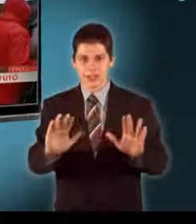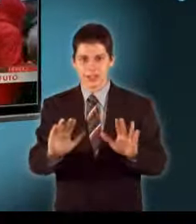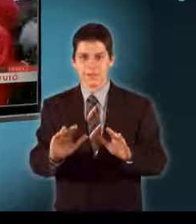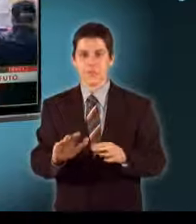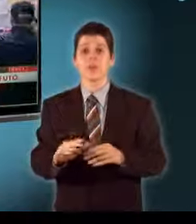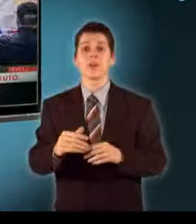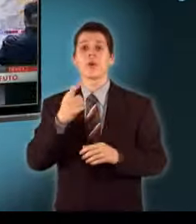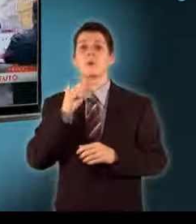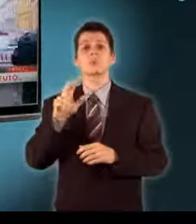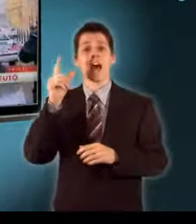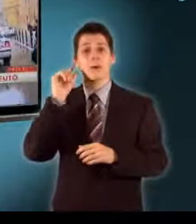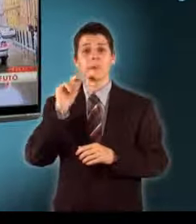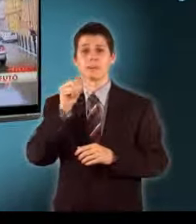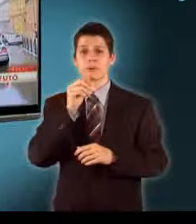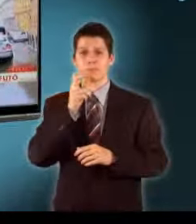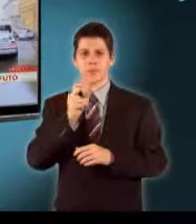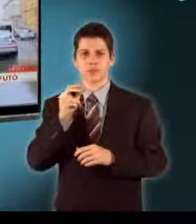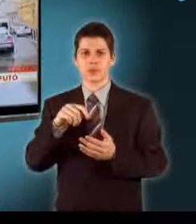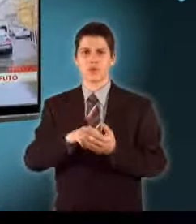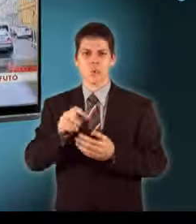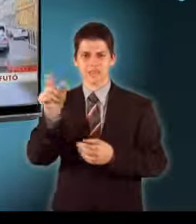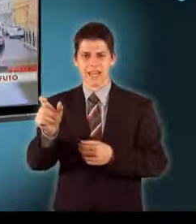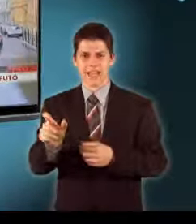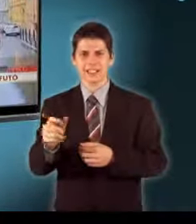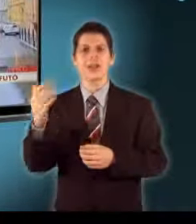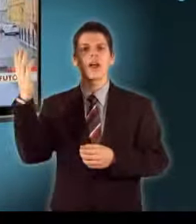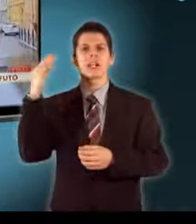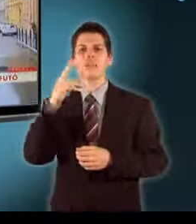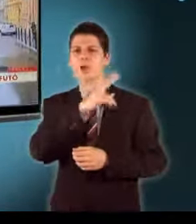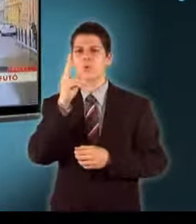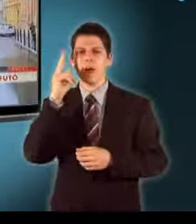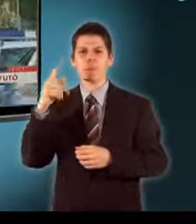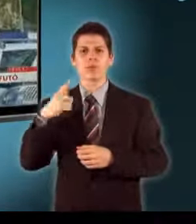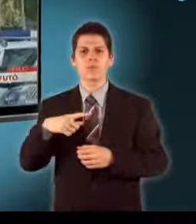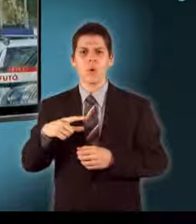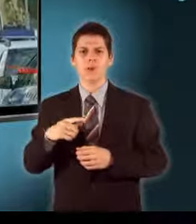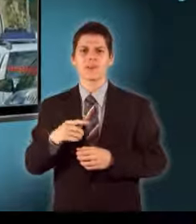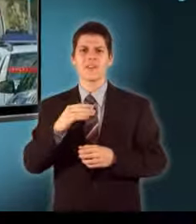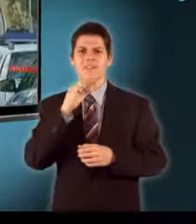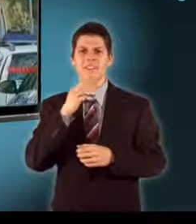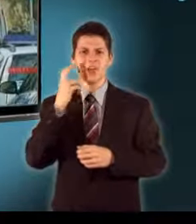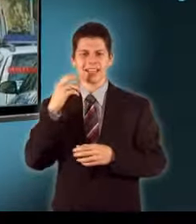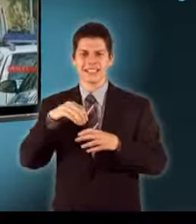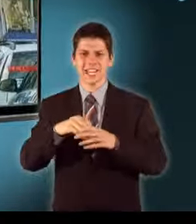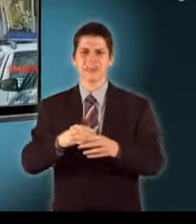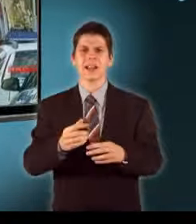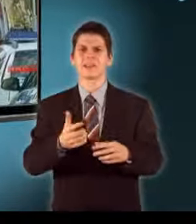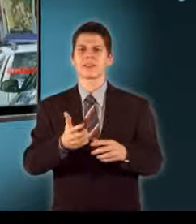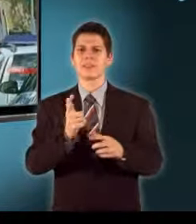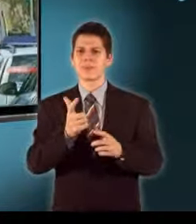kérdéseire A 23 éves Pécsi gyógyszerész hallgató tavaly novemberben a Pécsi Egyetem Biofizikai Intézetében